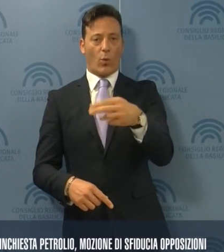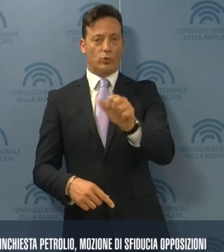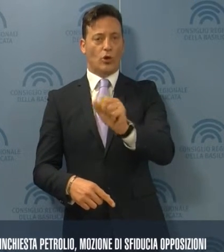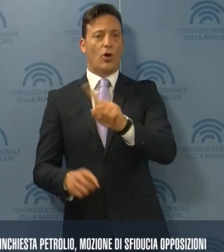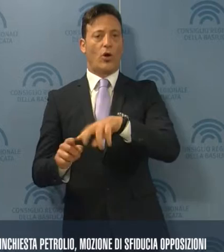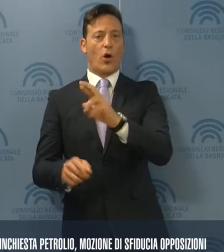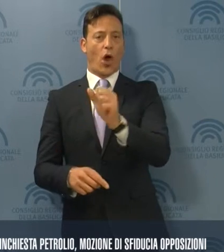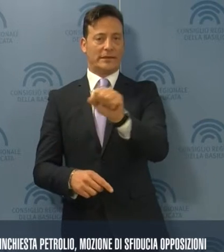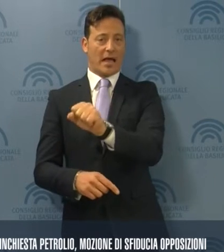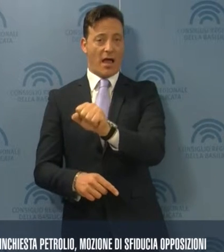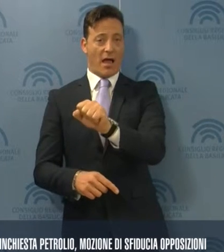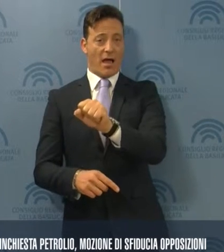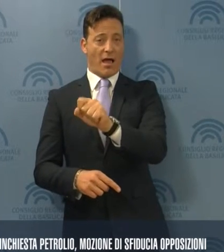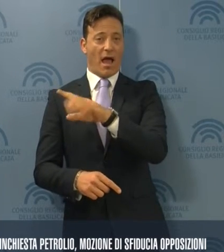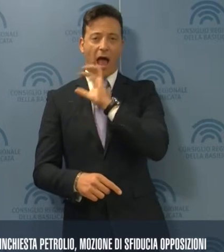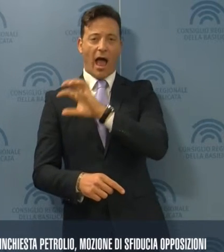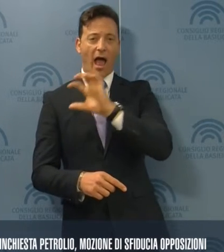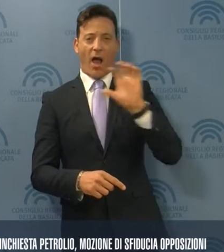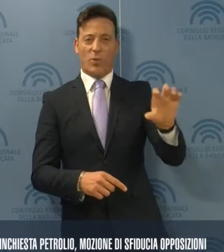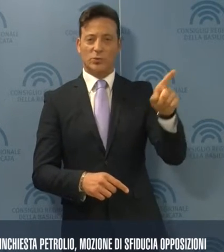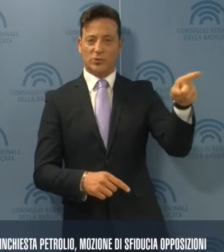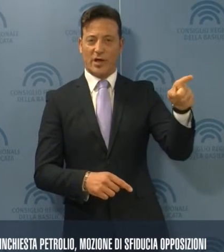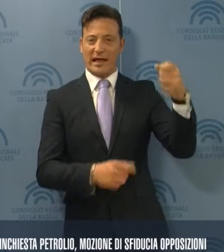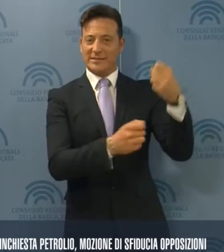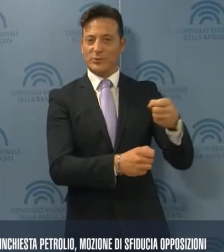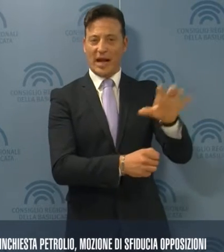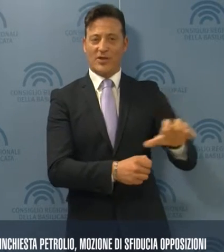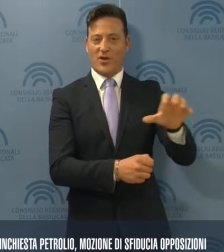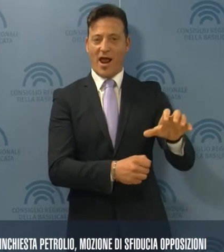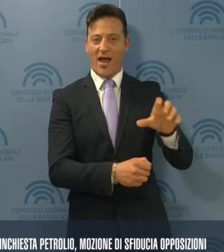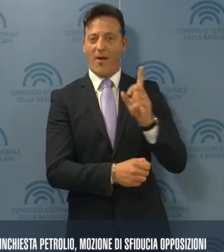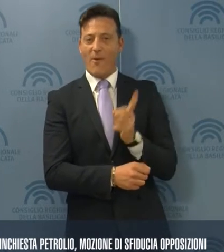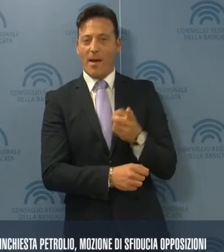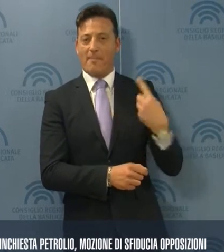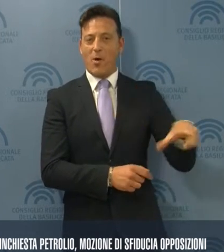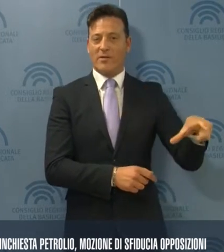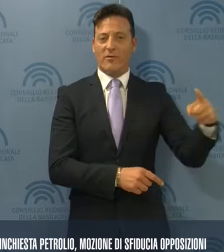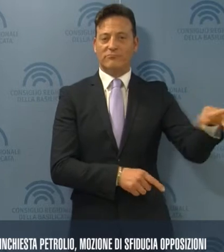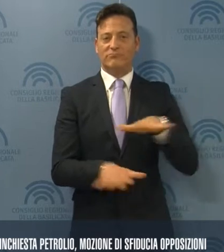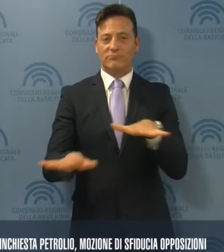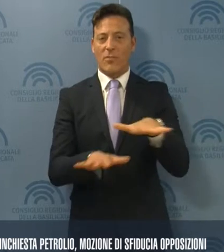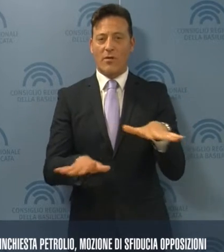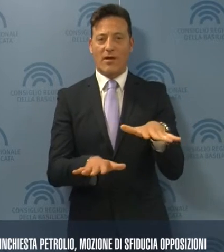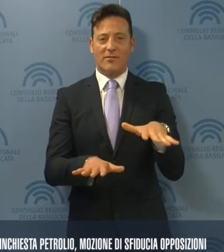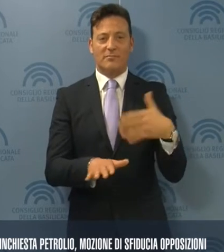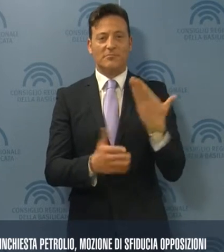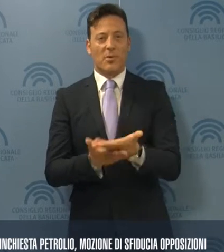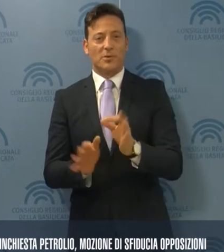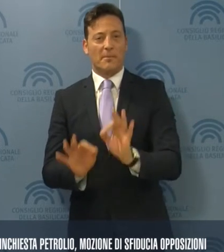L'atto di accusa all'istituzione regionale è per non aver esercitato azioni volte al